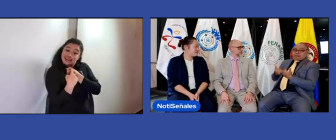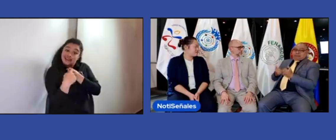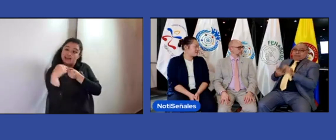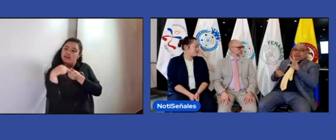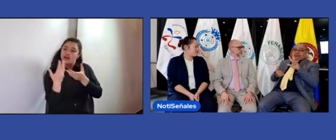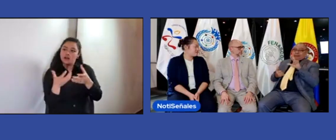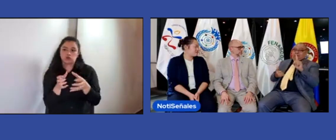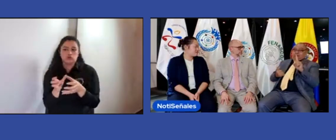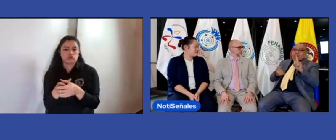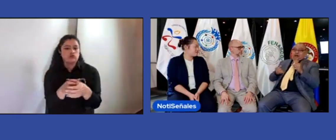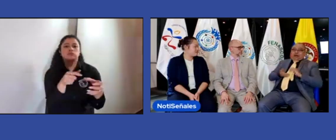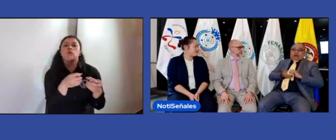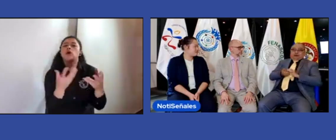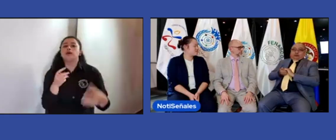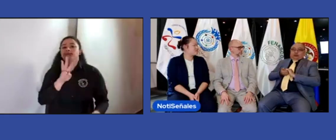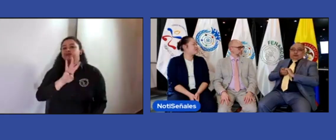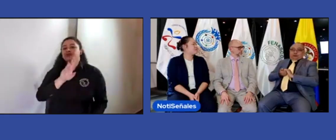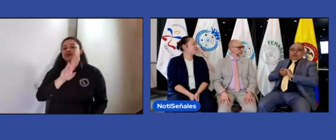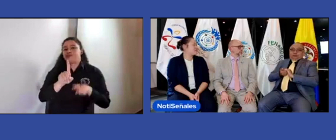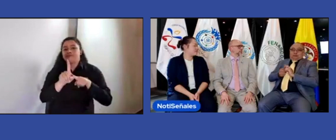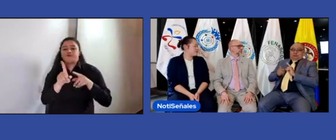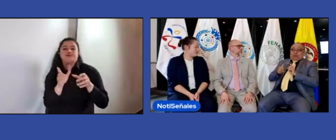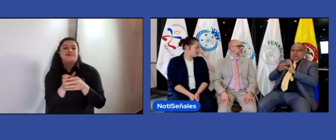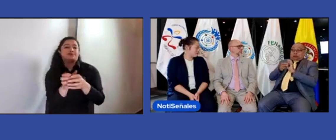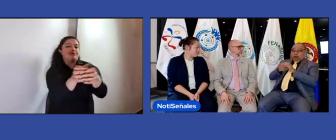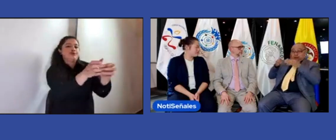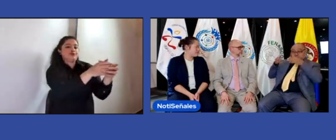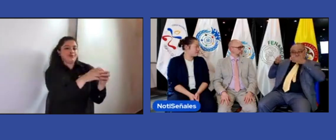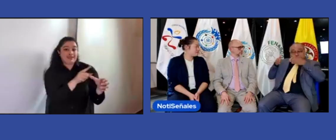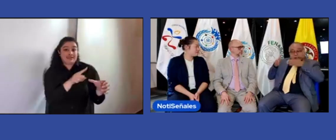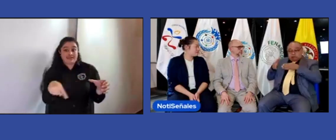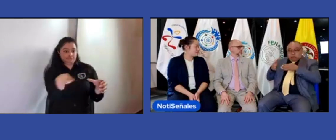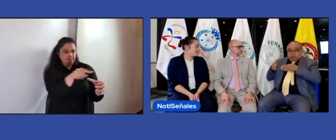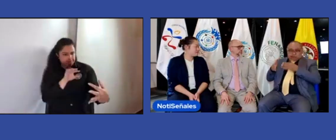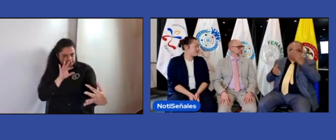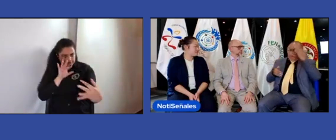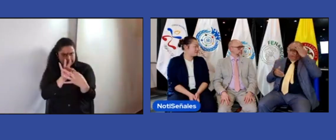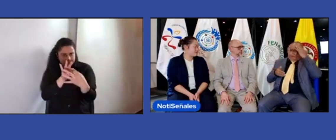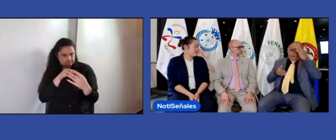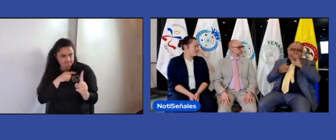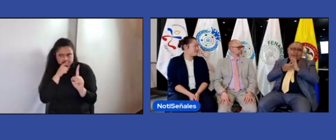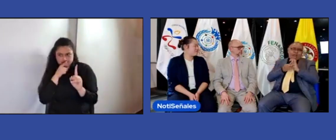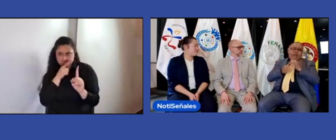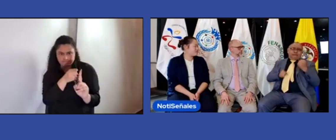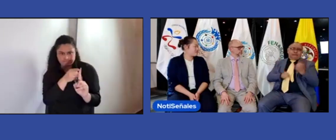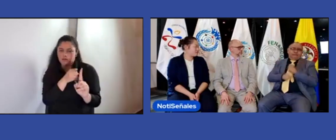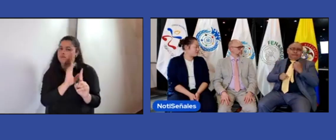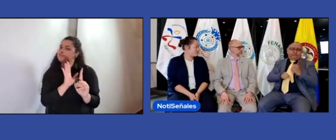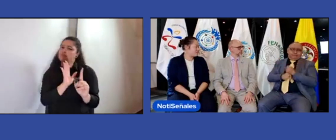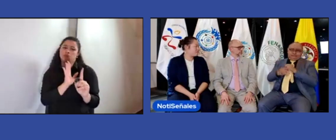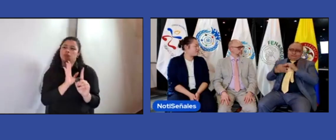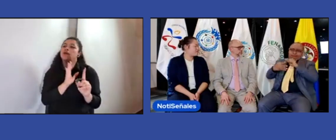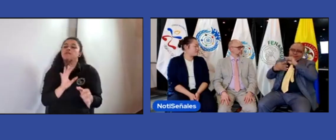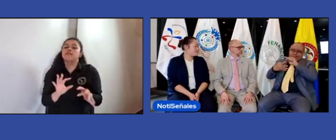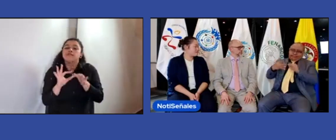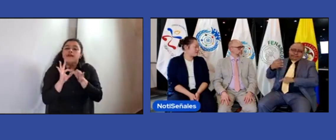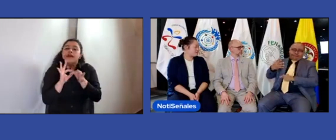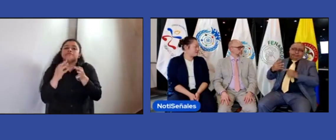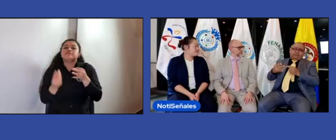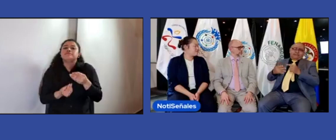en este momento contamos con 31 asociaciones federadas a FENASCOL y no solamente el trabajo está encaminado hacia ellos